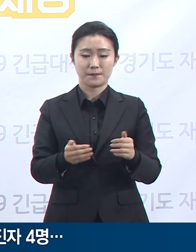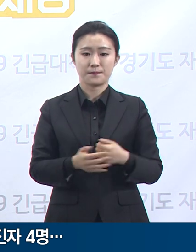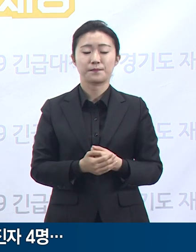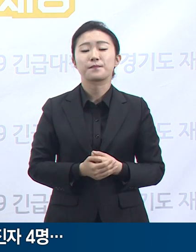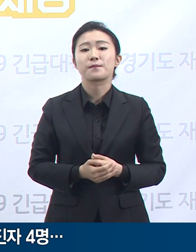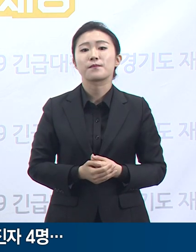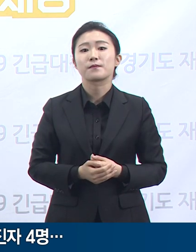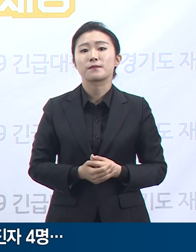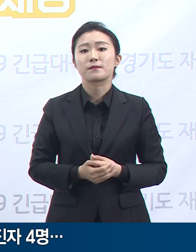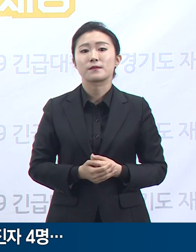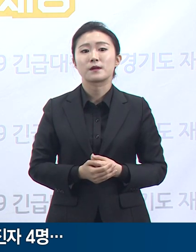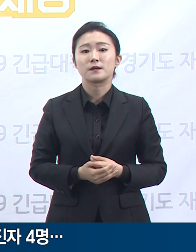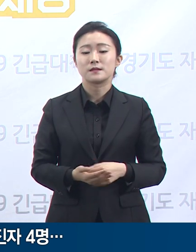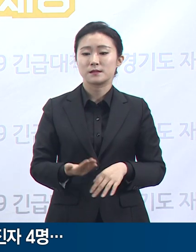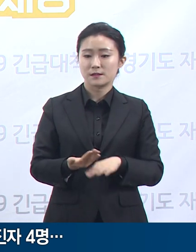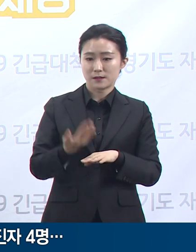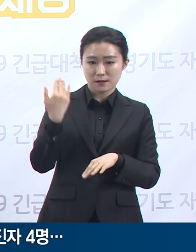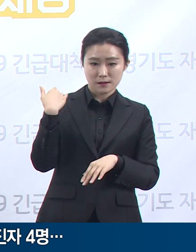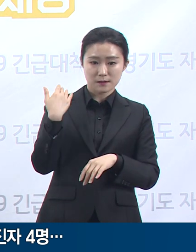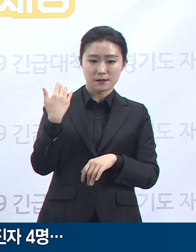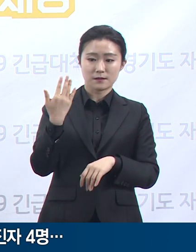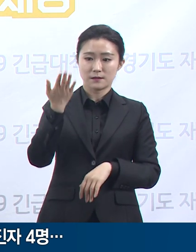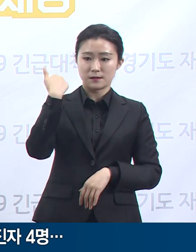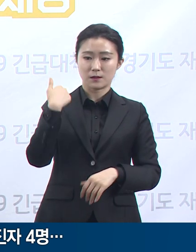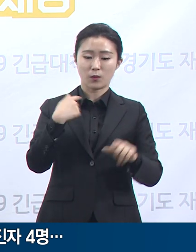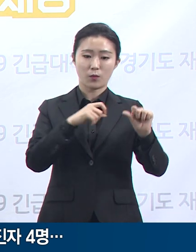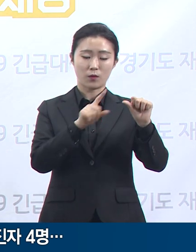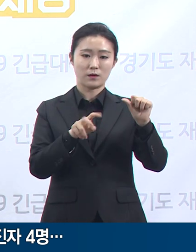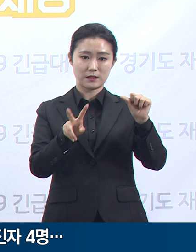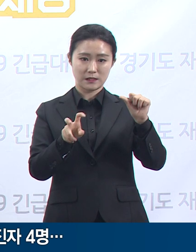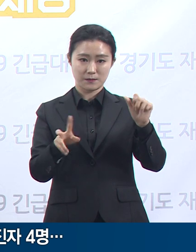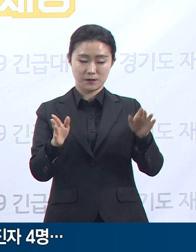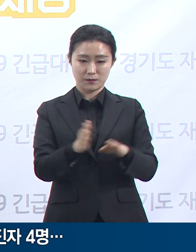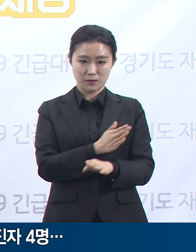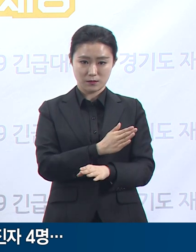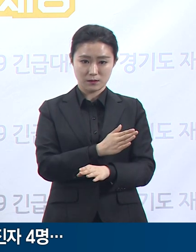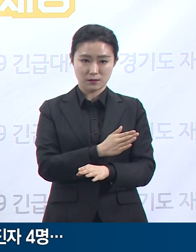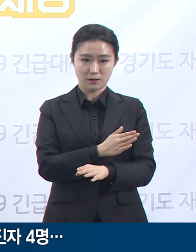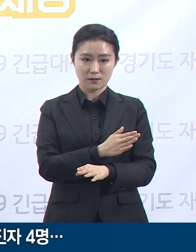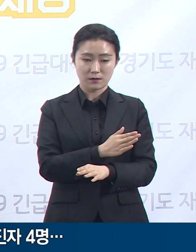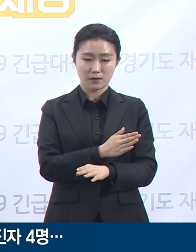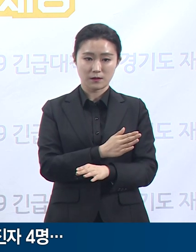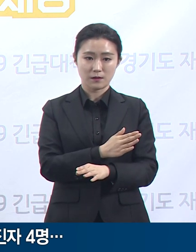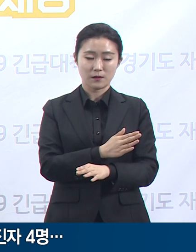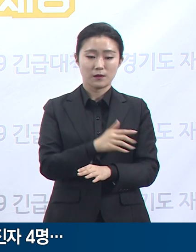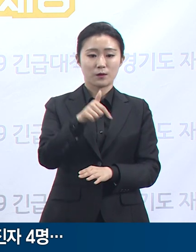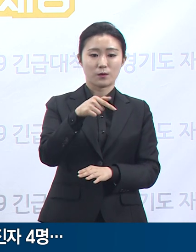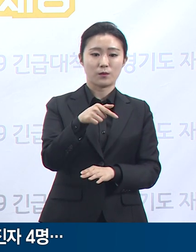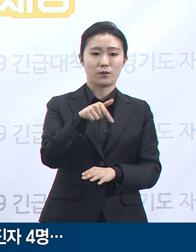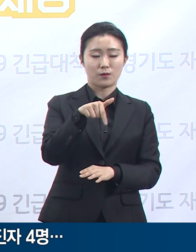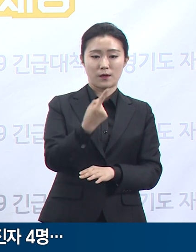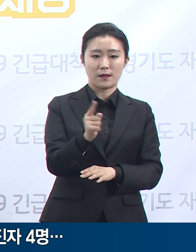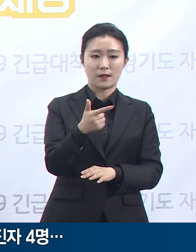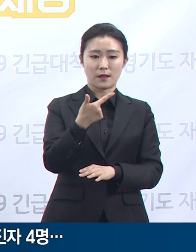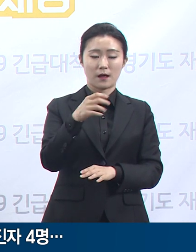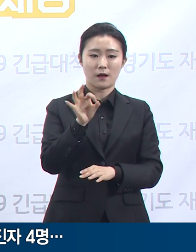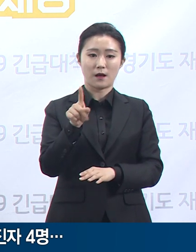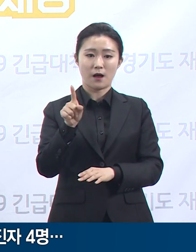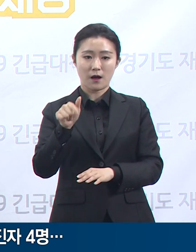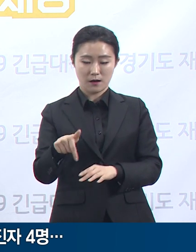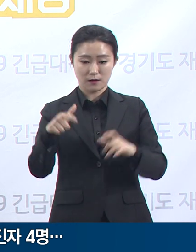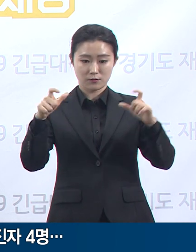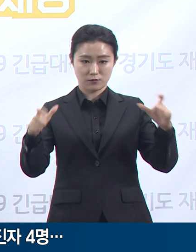지난달 5월 21일부터 6월 3일 사이 관악구 시흥대로 552 석천 빌딩